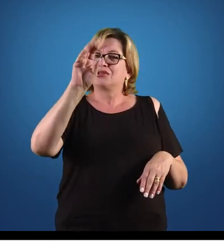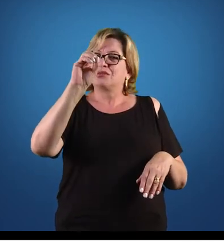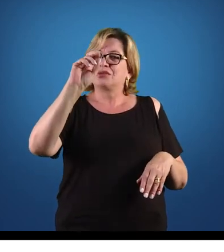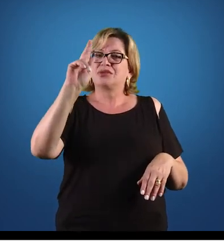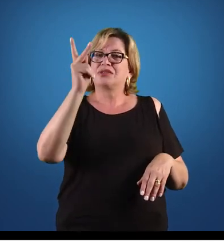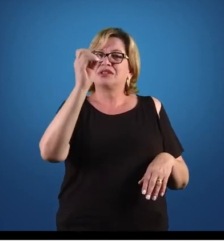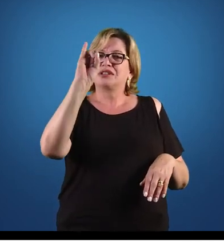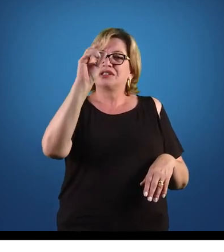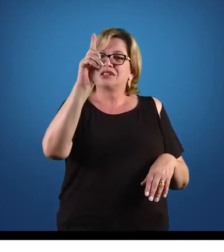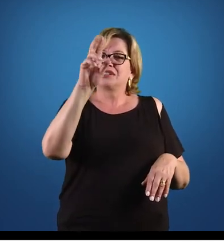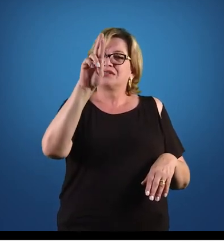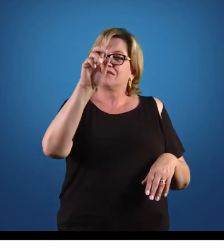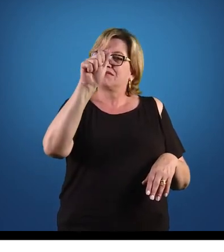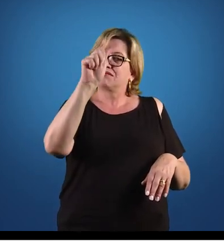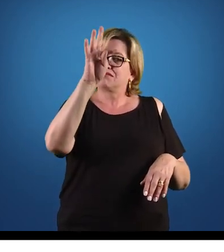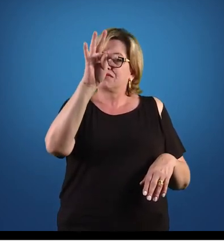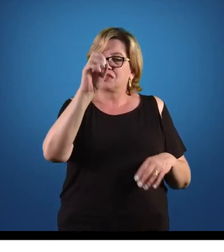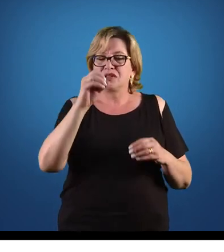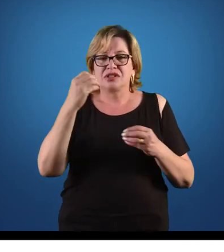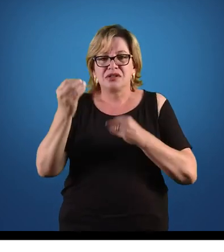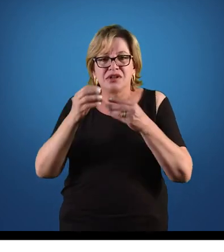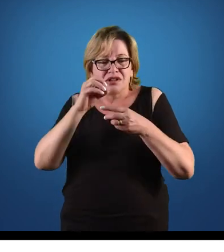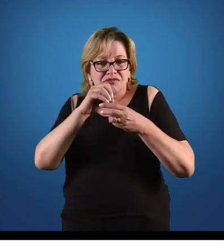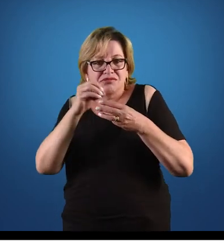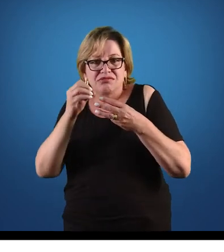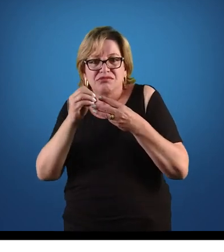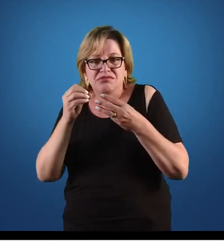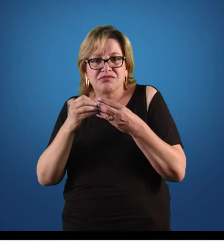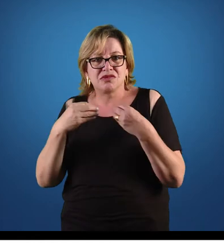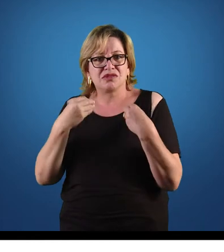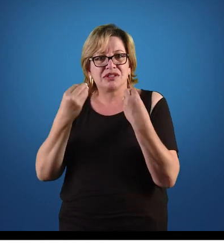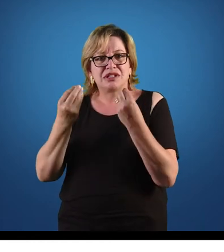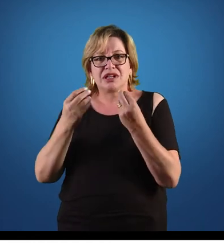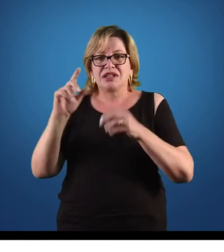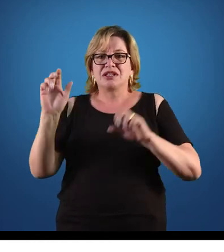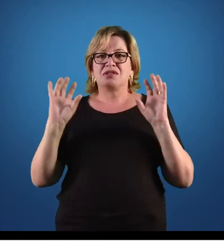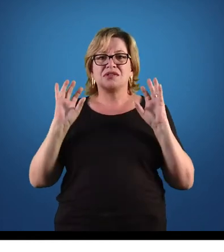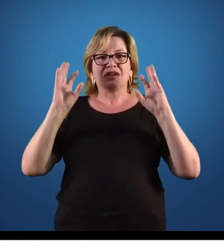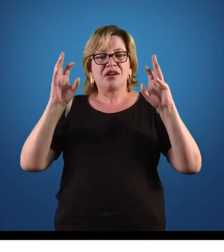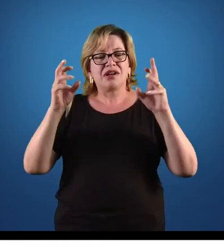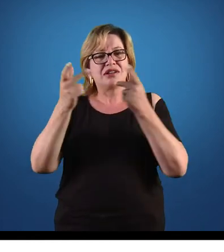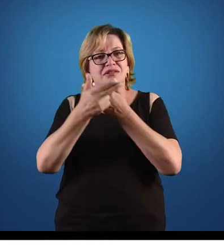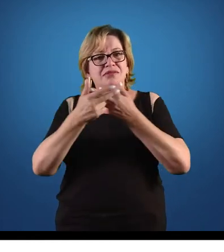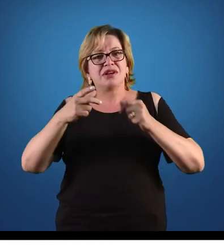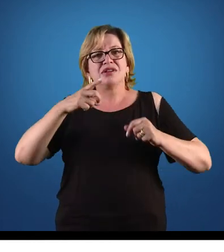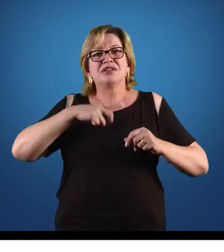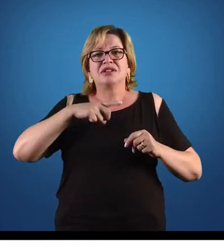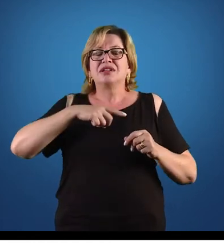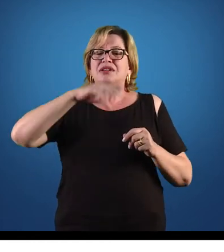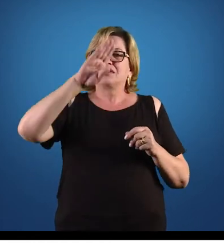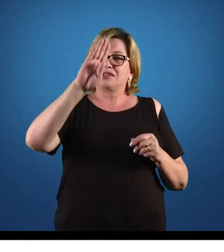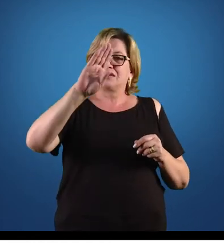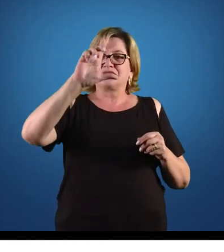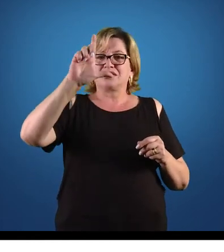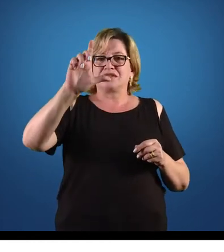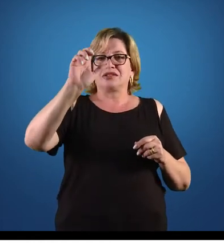alimentar as células externas. Então, esse animal, ele tem aquilo que a gente chama de blastoceloma, uma cavidade